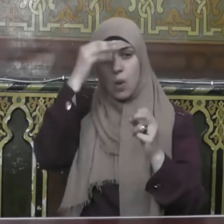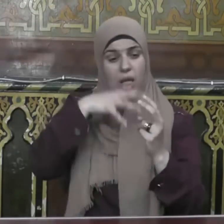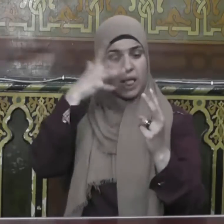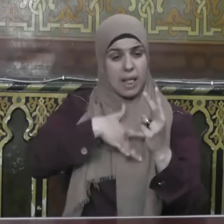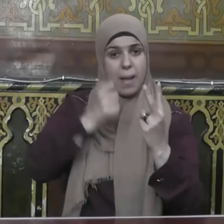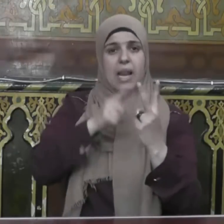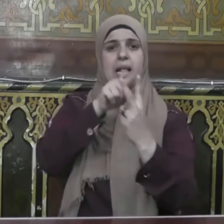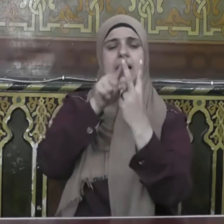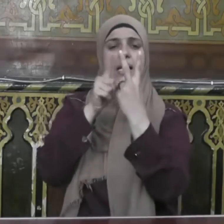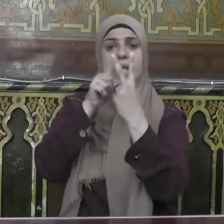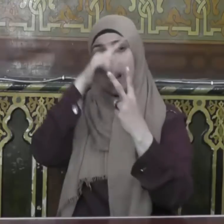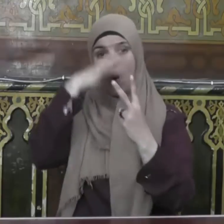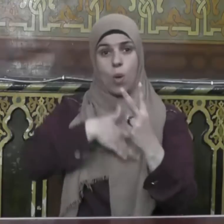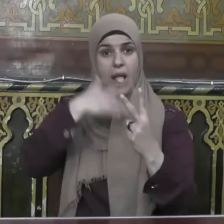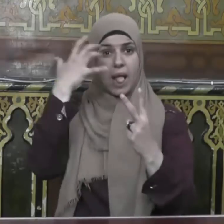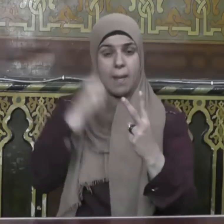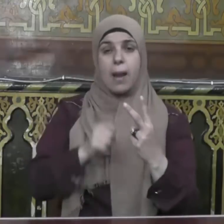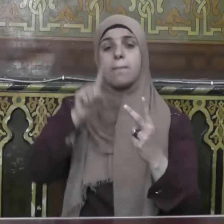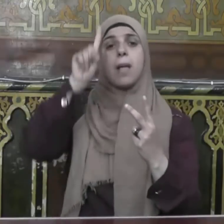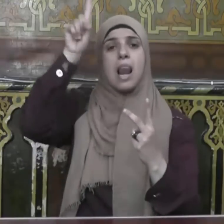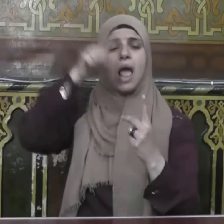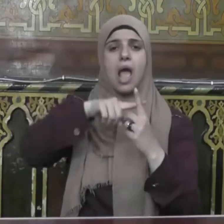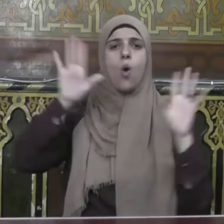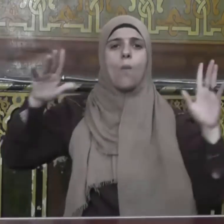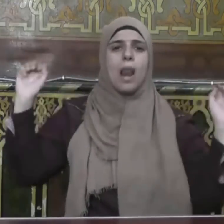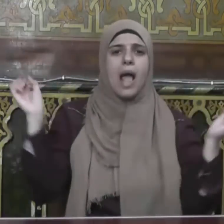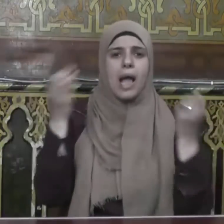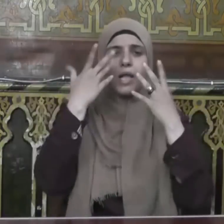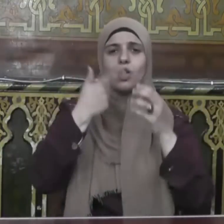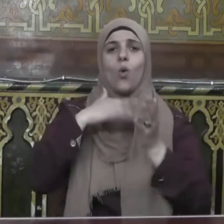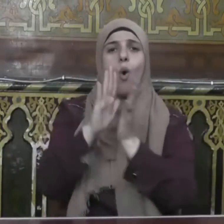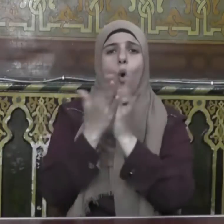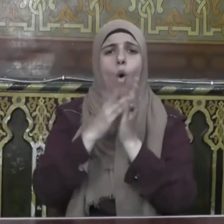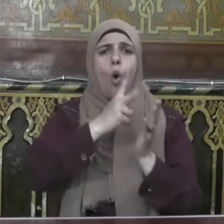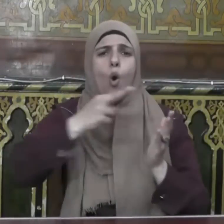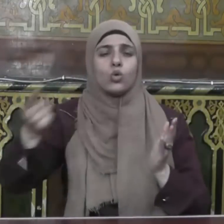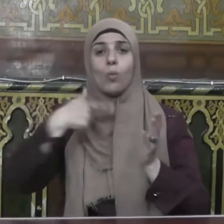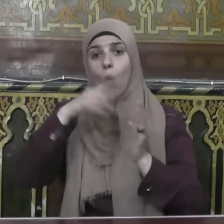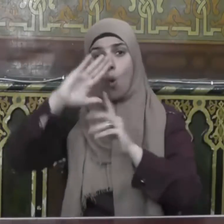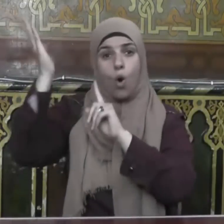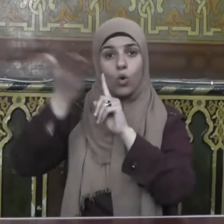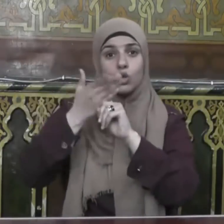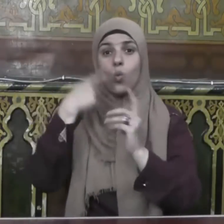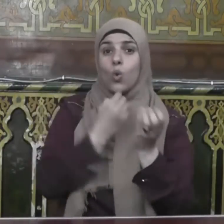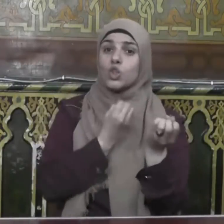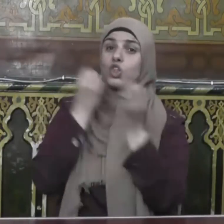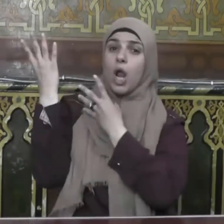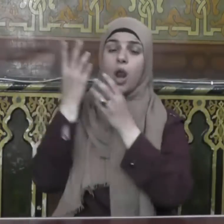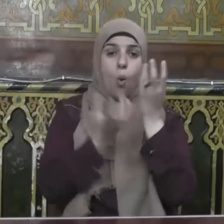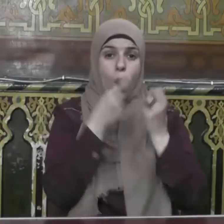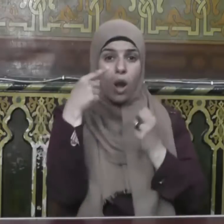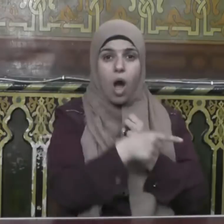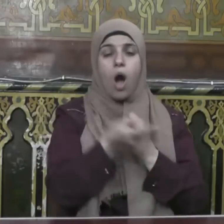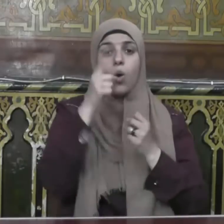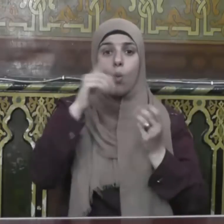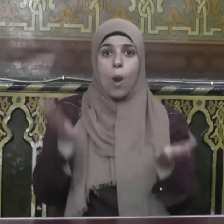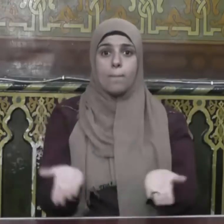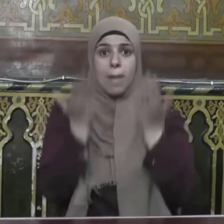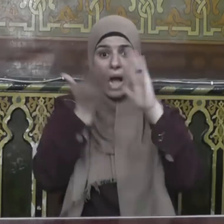الإيمان بالله وملائكته وكتبه ورسله والجنة والنار والبعث والحساب فأنا مؤمن